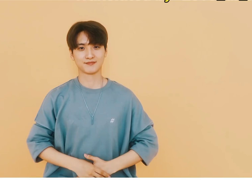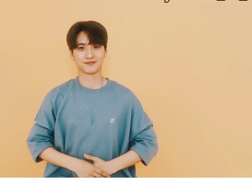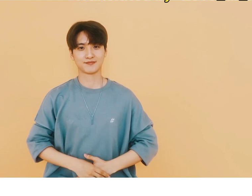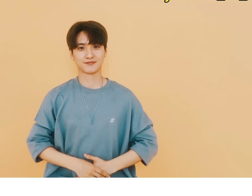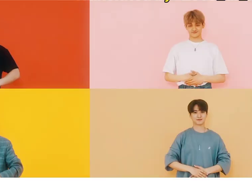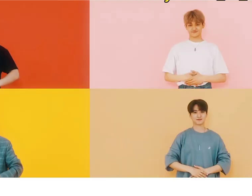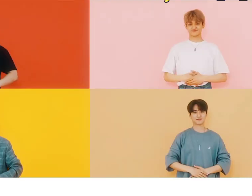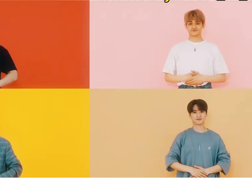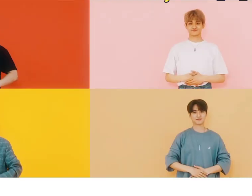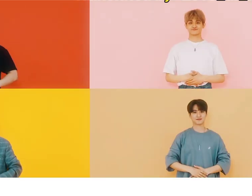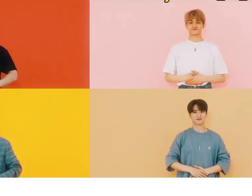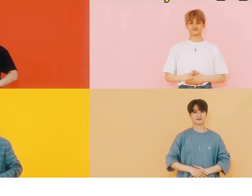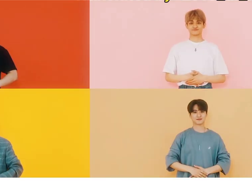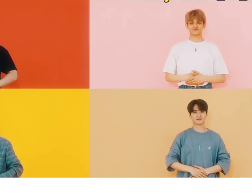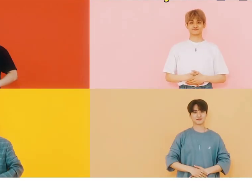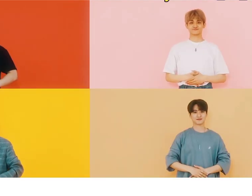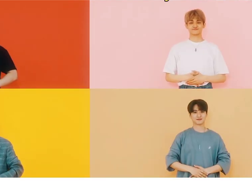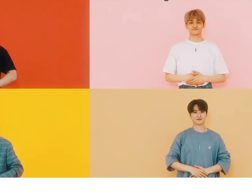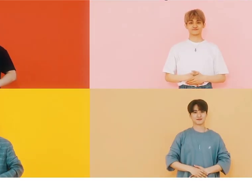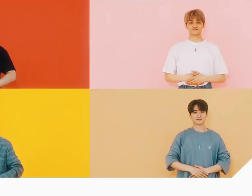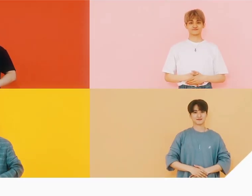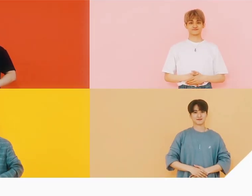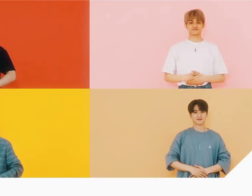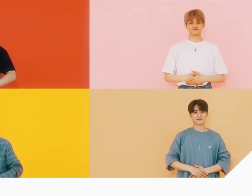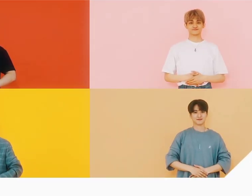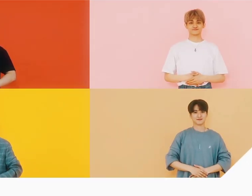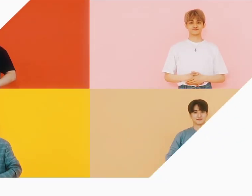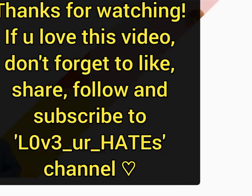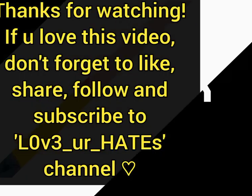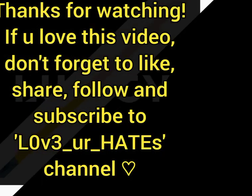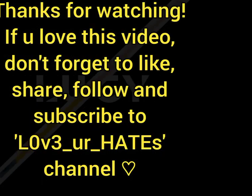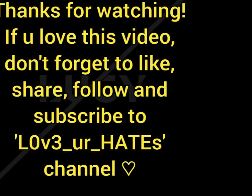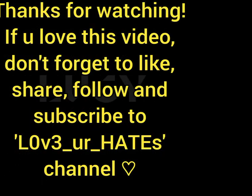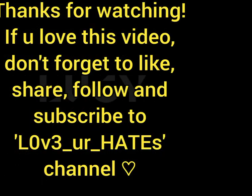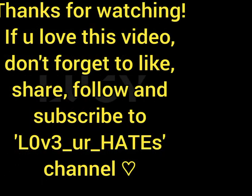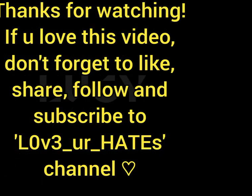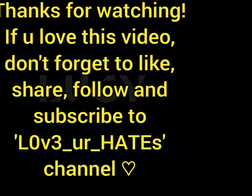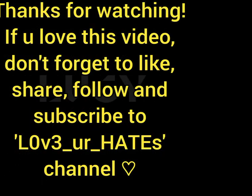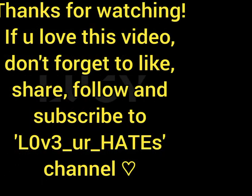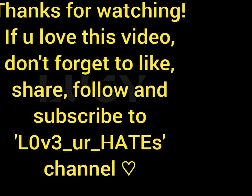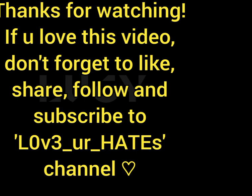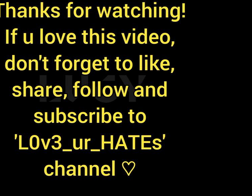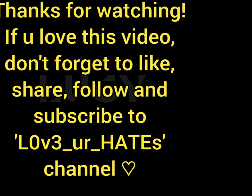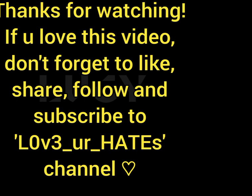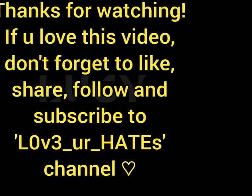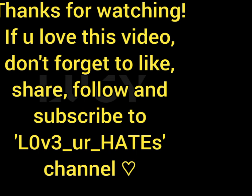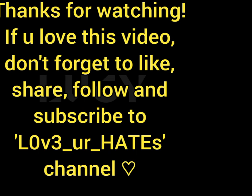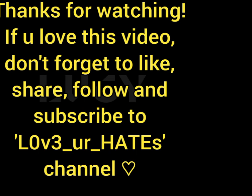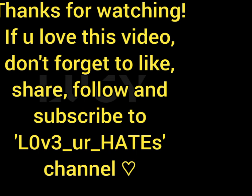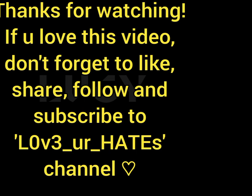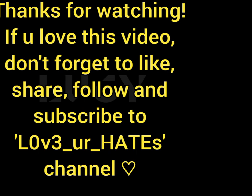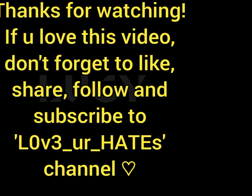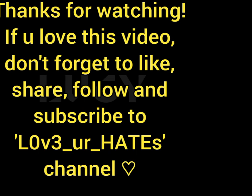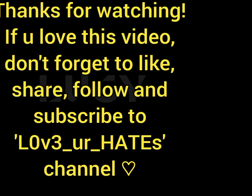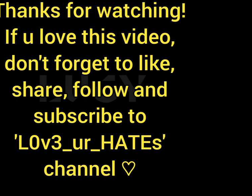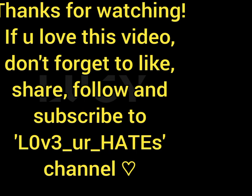나의 봄을 덤비 다음 영상에서 만나요.